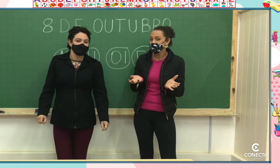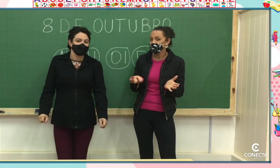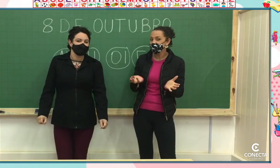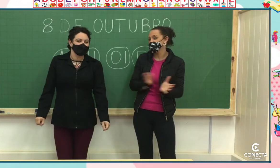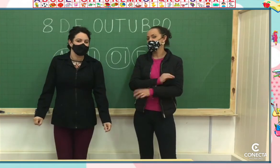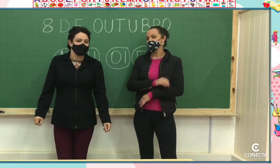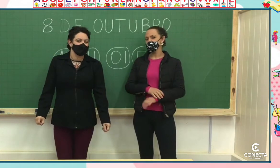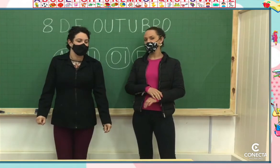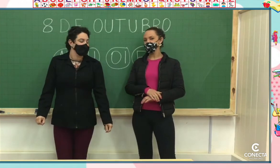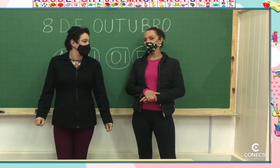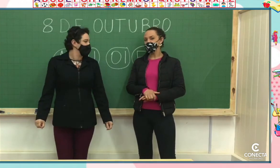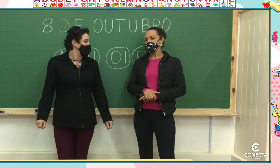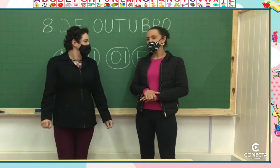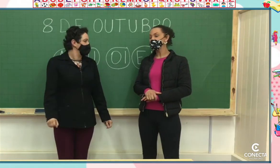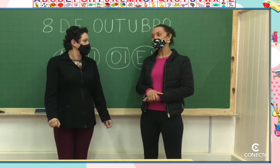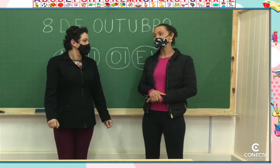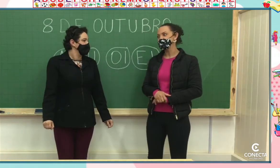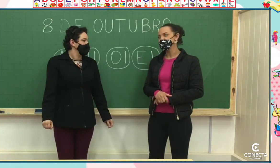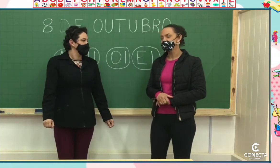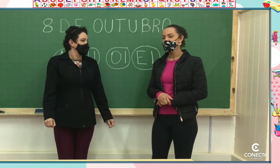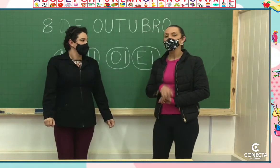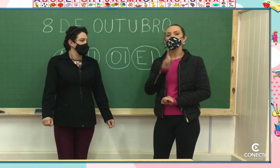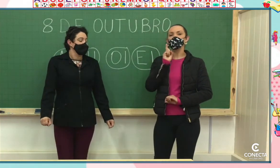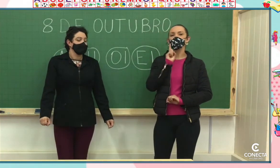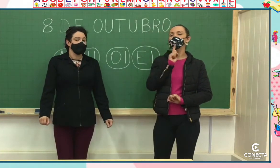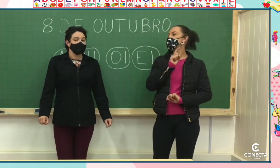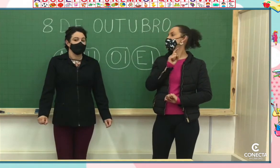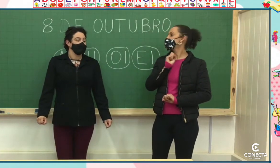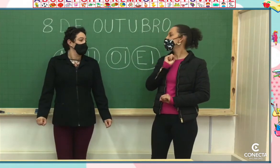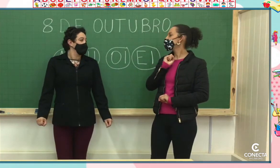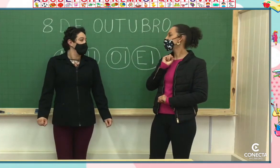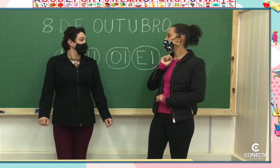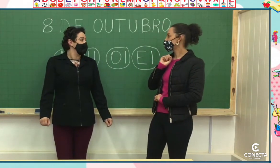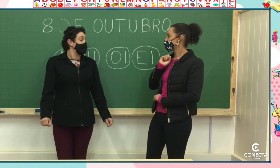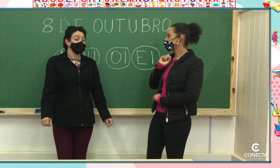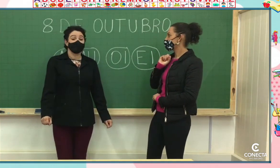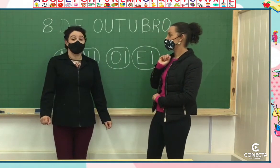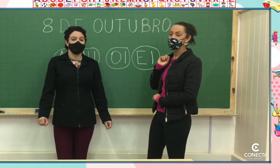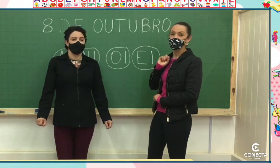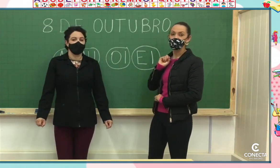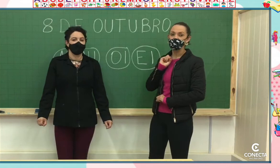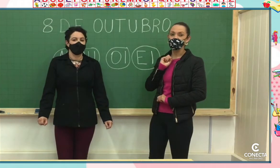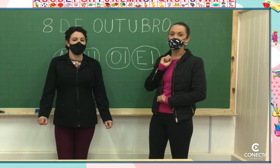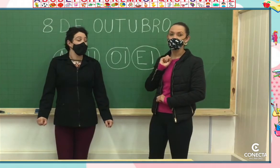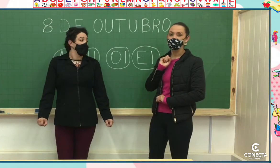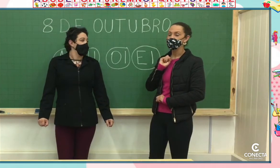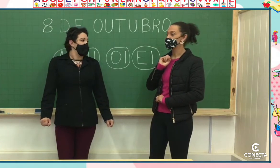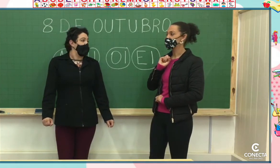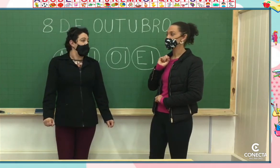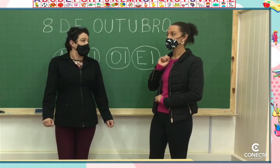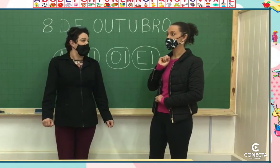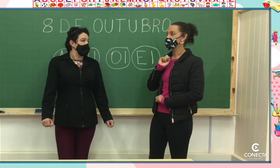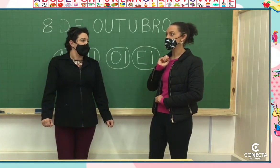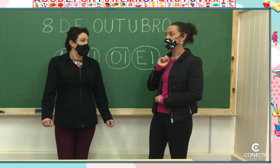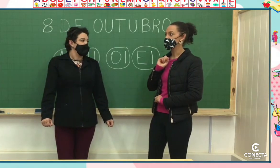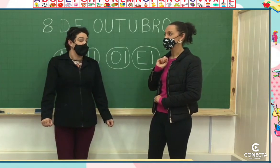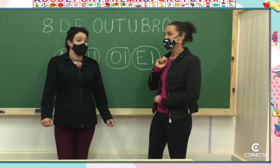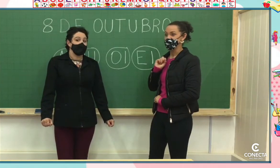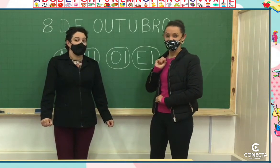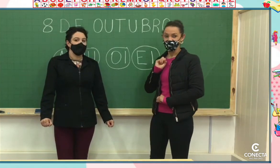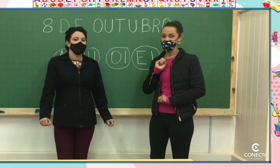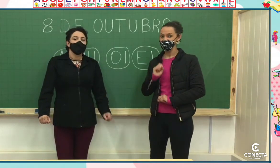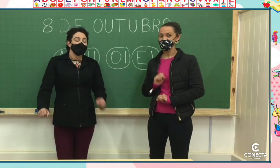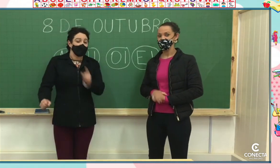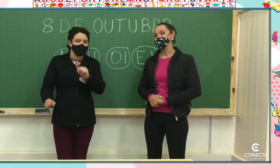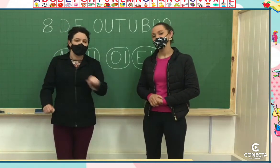têm um lugarzinho aí? O que vocês acham de ir lá nesse lugarzinho e ouvirem a história, né, professora Lílian? Que a professora vai contar.